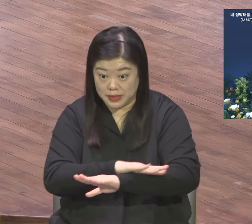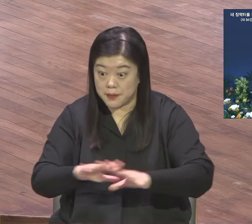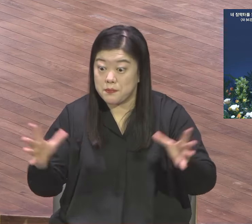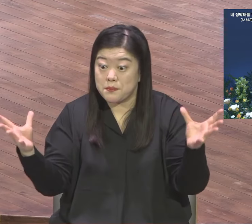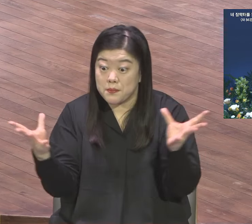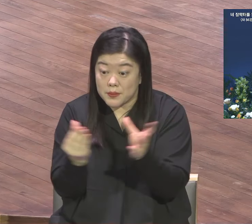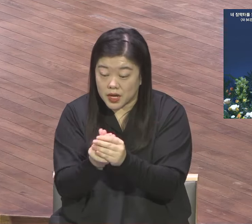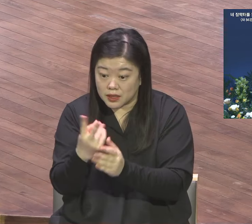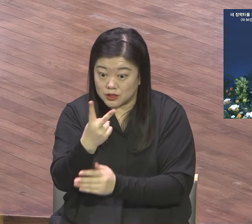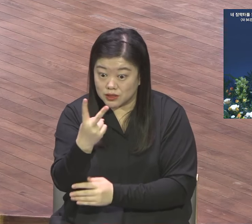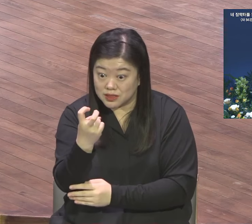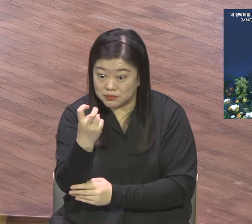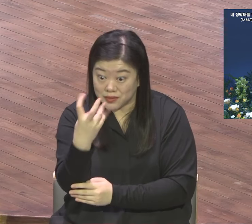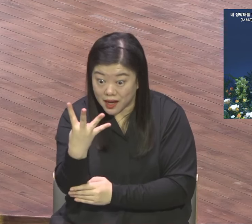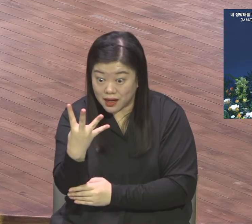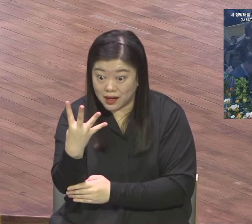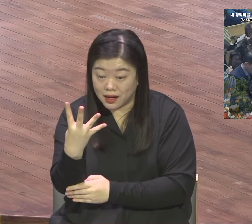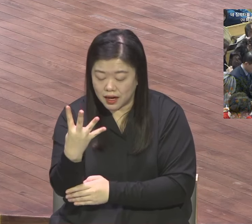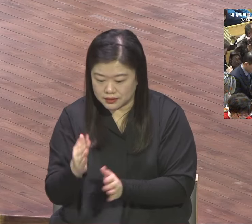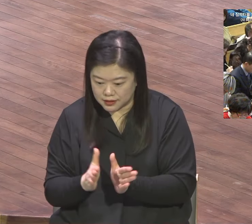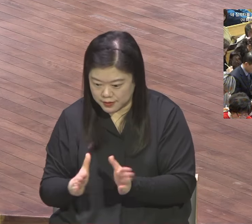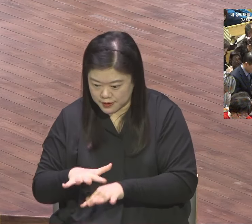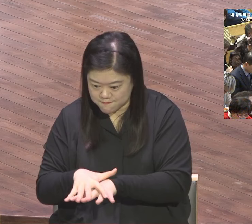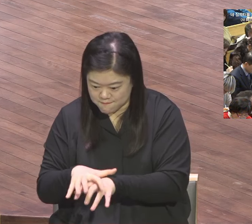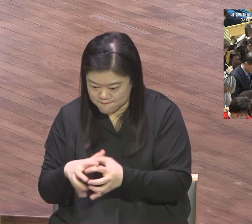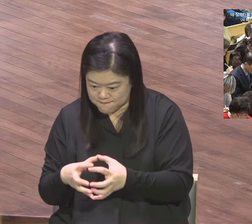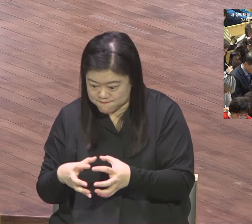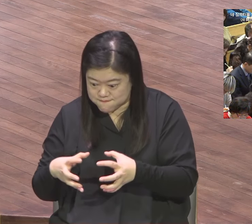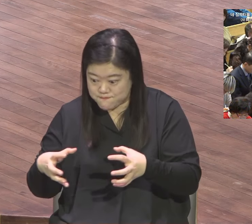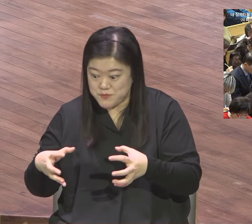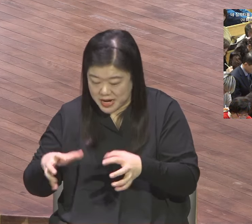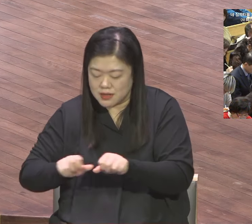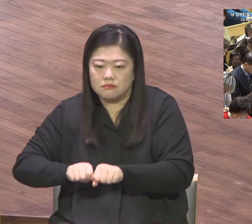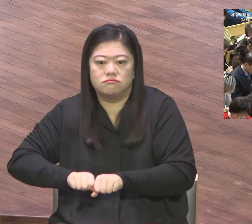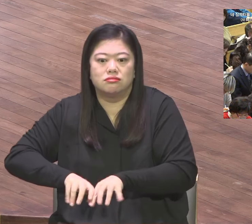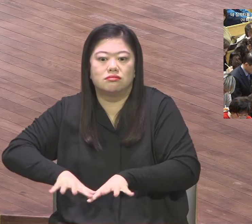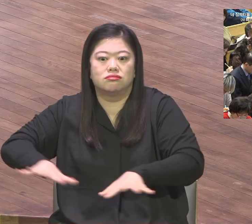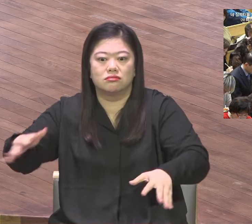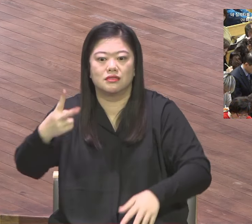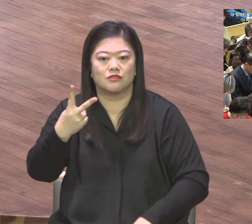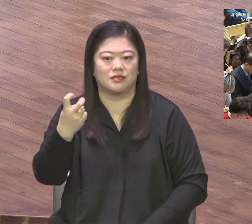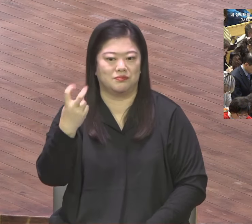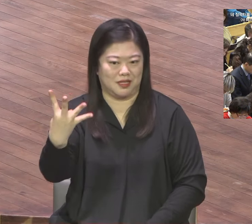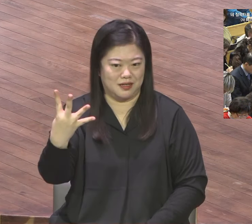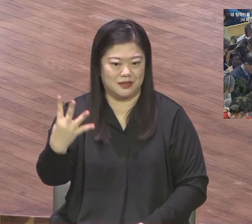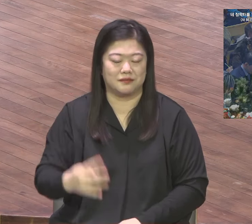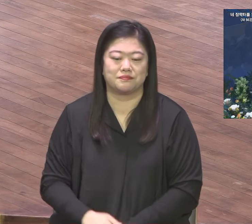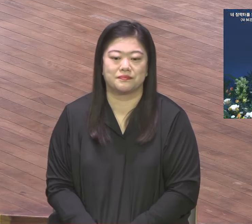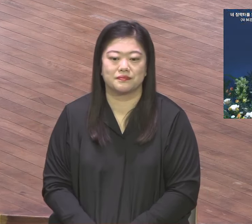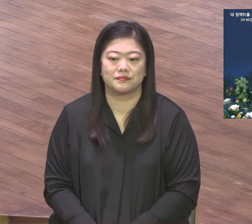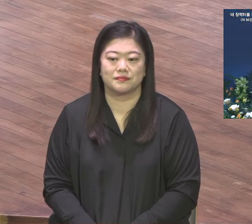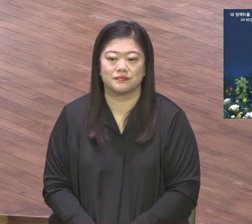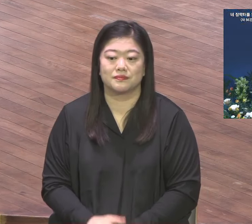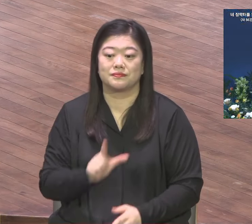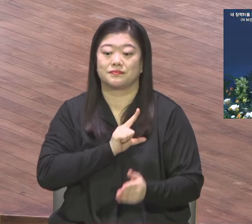확산되는 시간표가 왔다. 그래서 하나님께서는 우리에게 뭐라고 말씀하십니까? 너 이제 장막터를